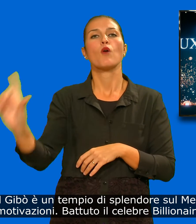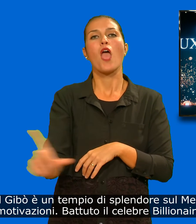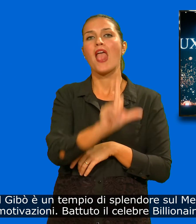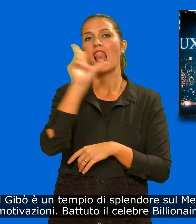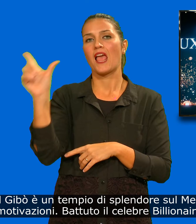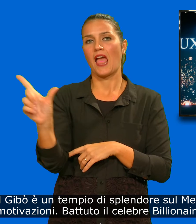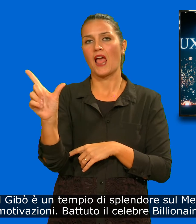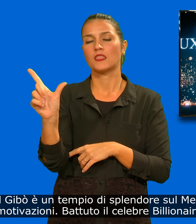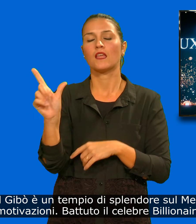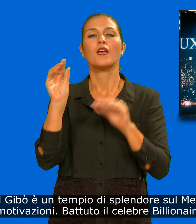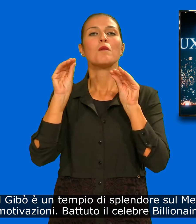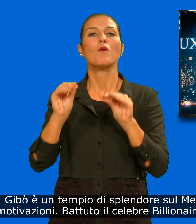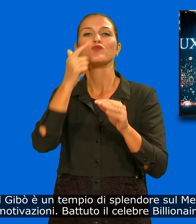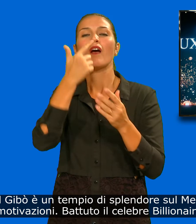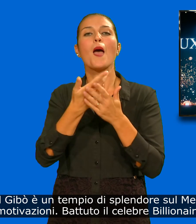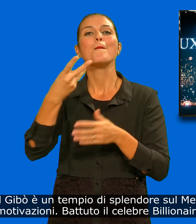Battuto il celebre billionaire di Briatore.